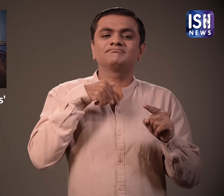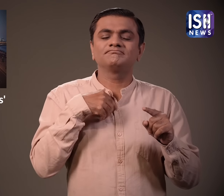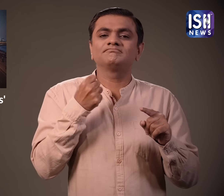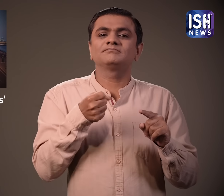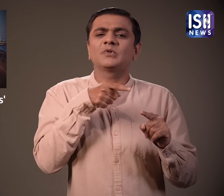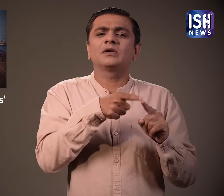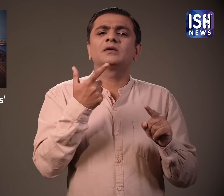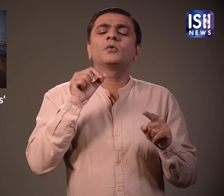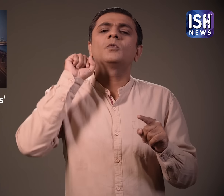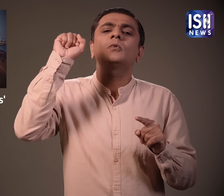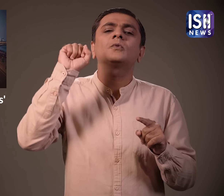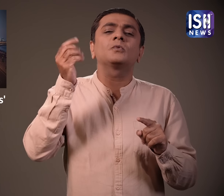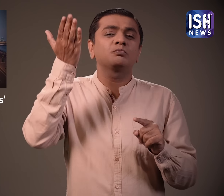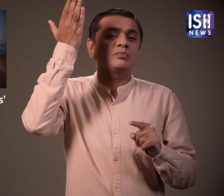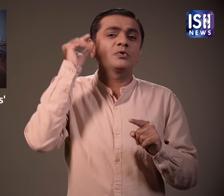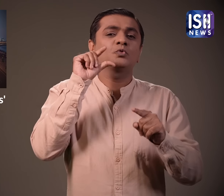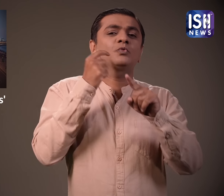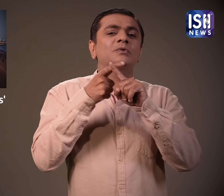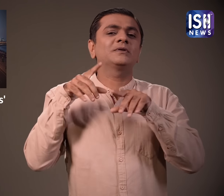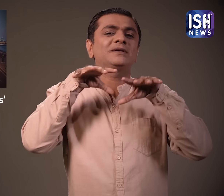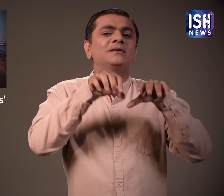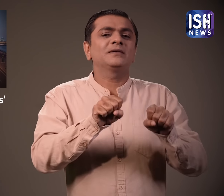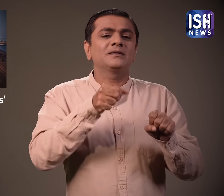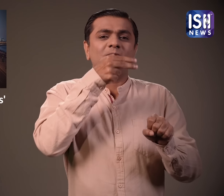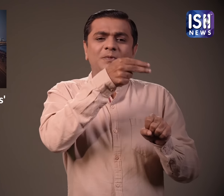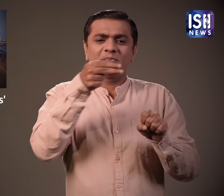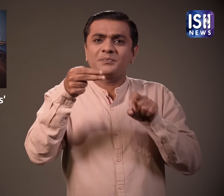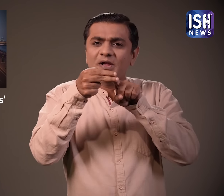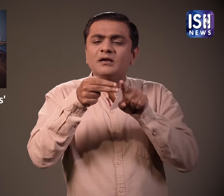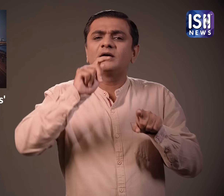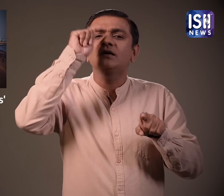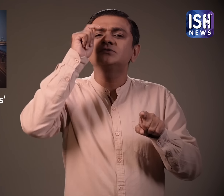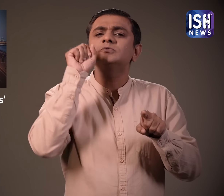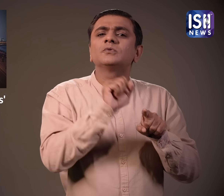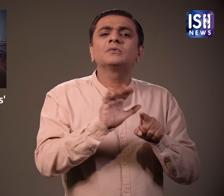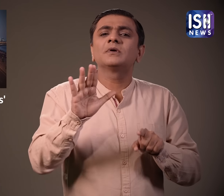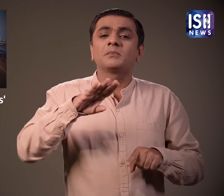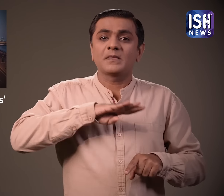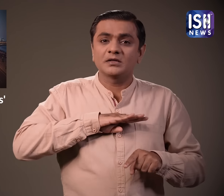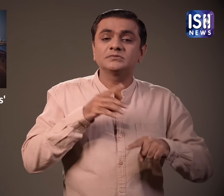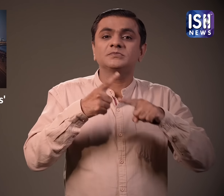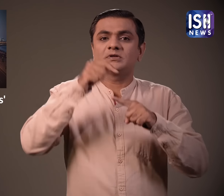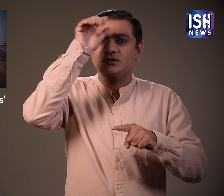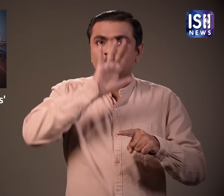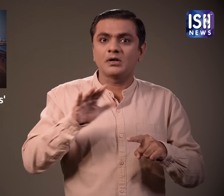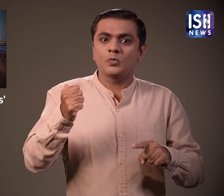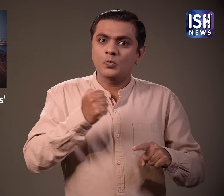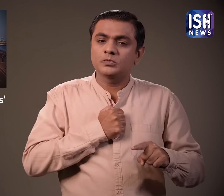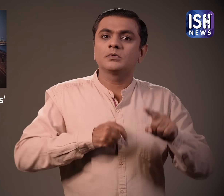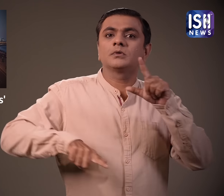थे। इनका नाम मराथिक और भार्थिय संस्कृति